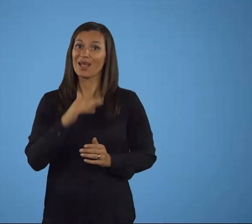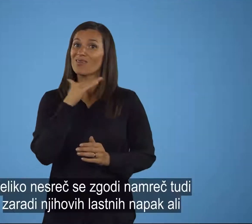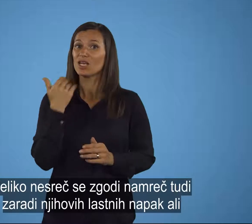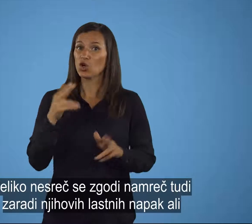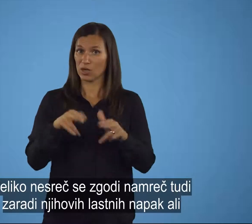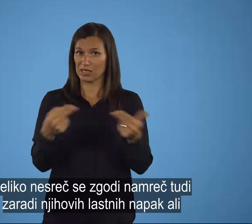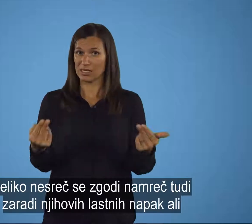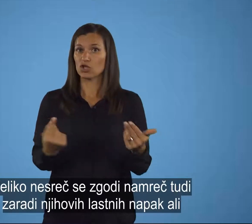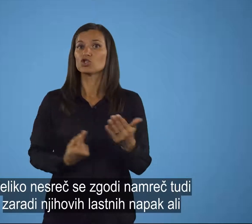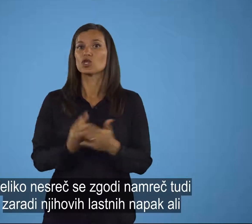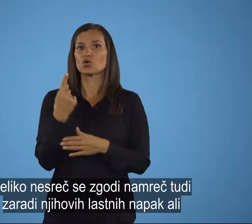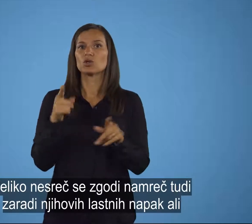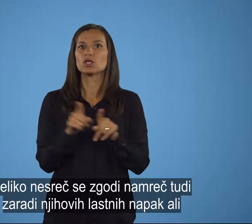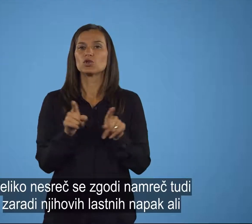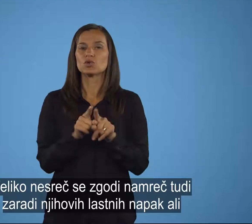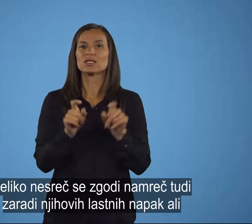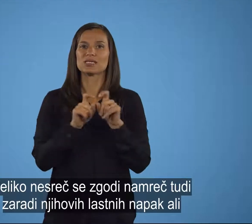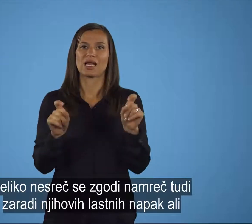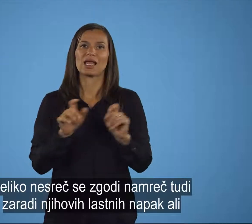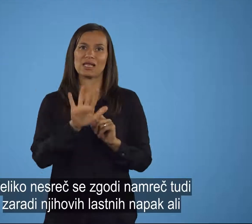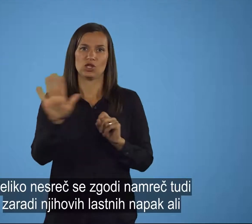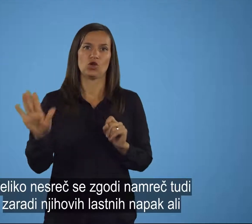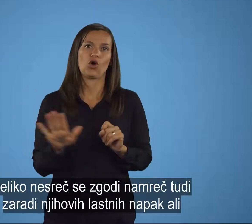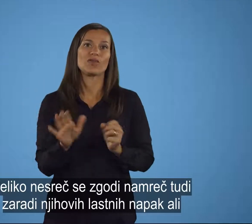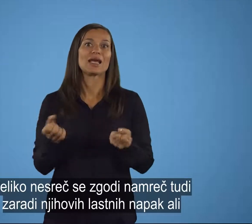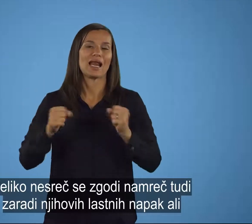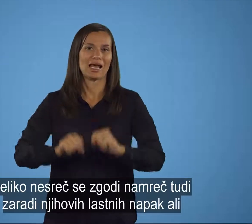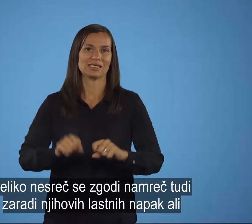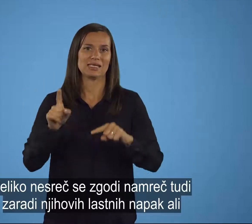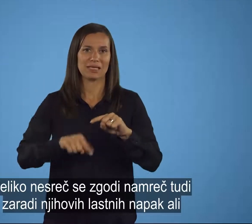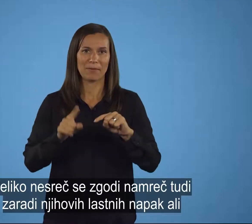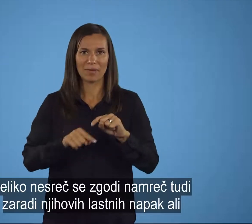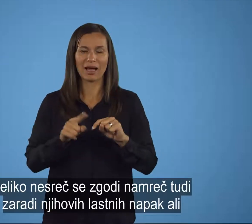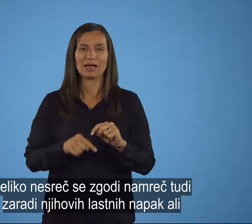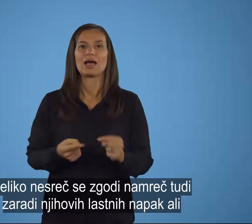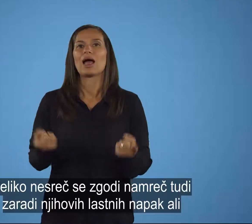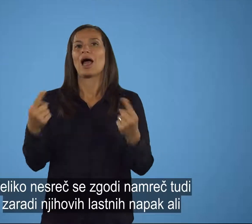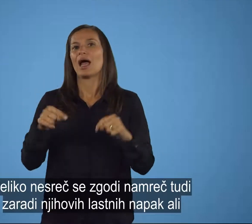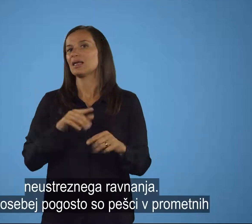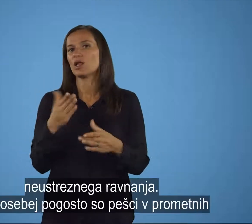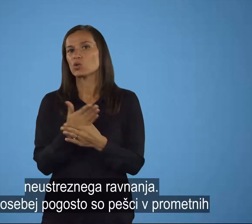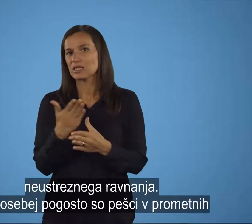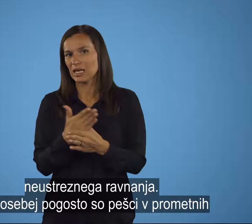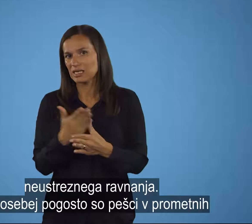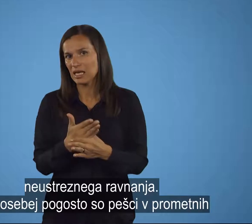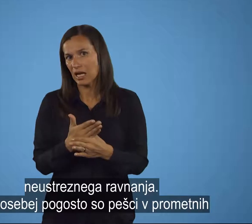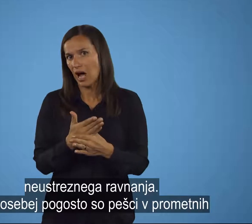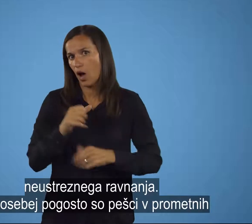Veliko nesreč se zgodi namreč tudi zaradi njihovih lastnih napak ali neustreznega ravnanja.